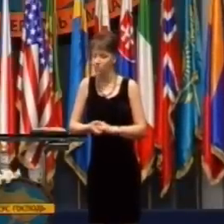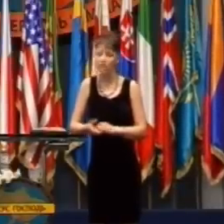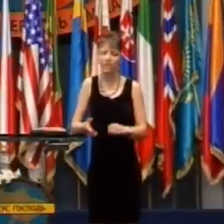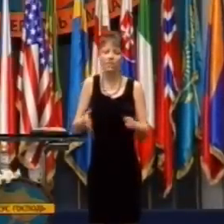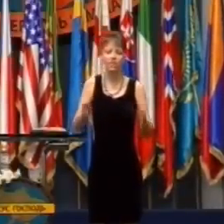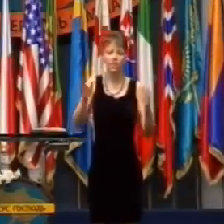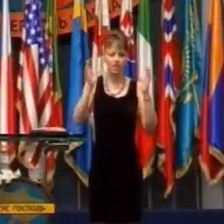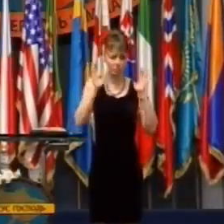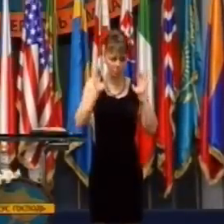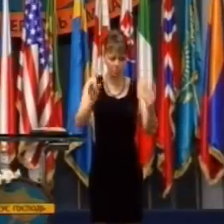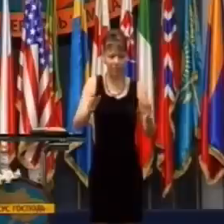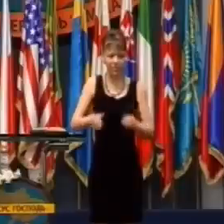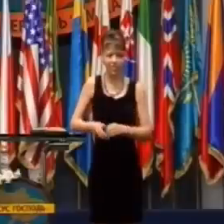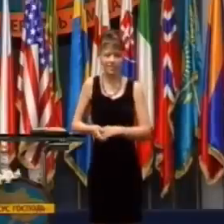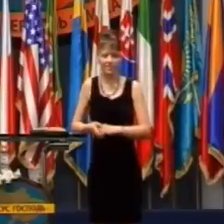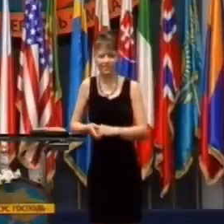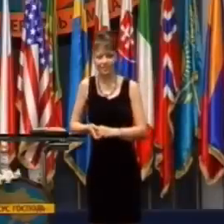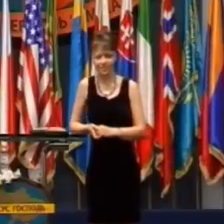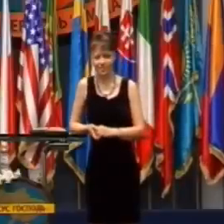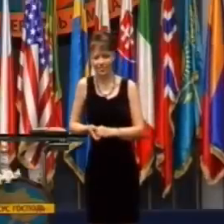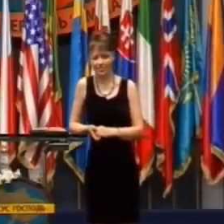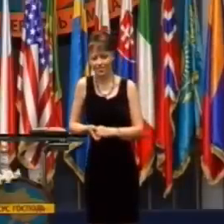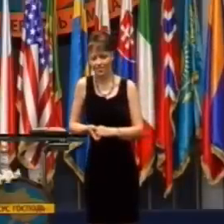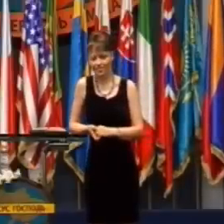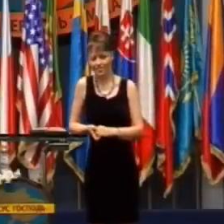sme začali kázať.